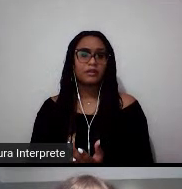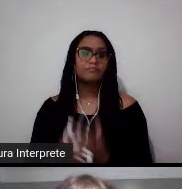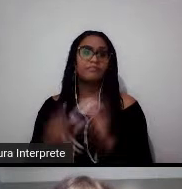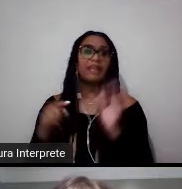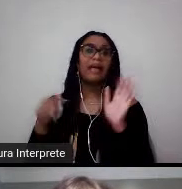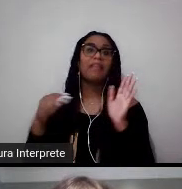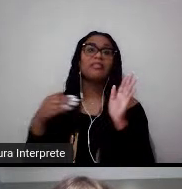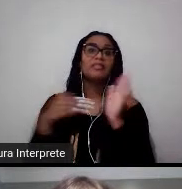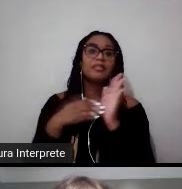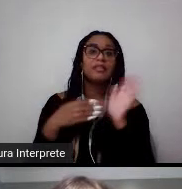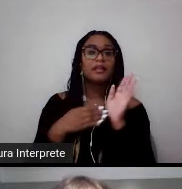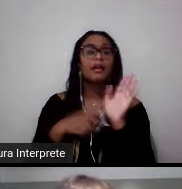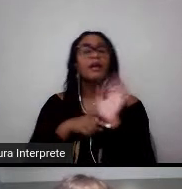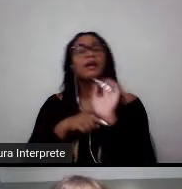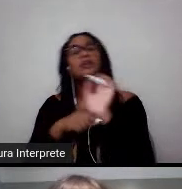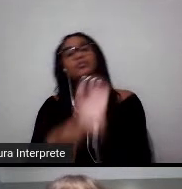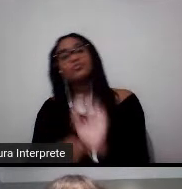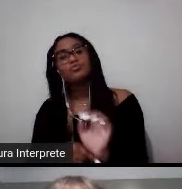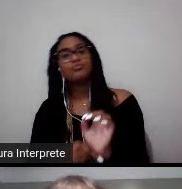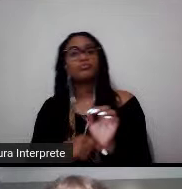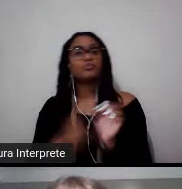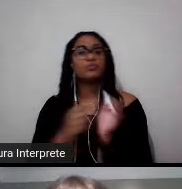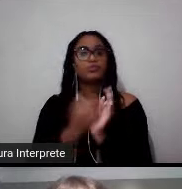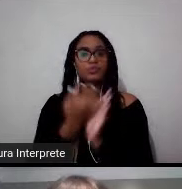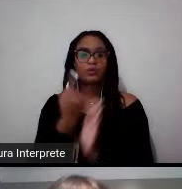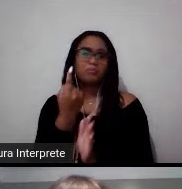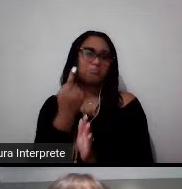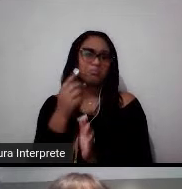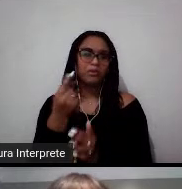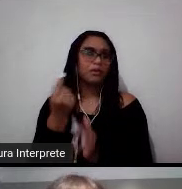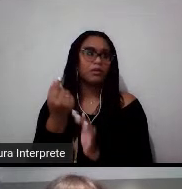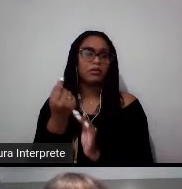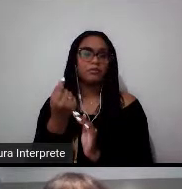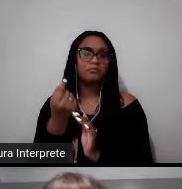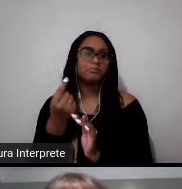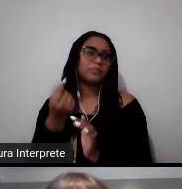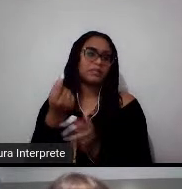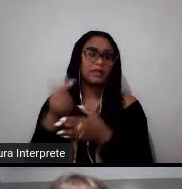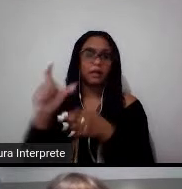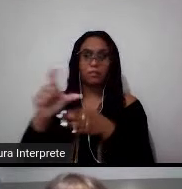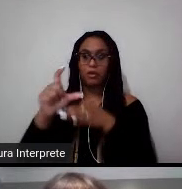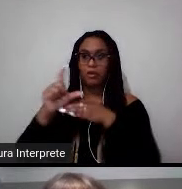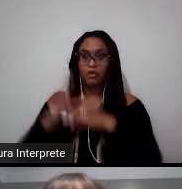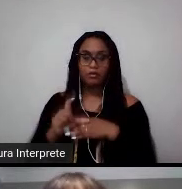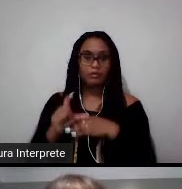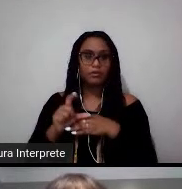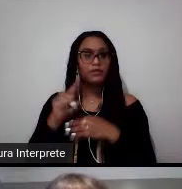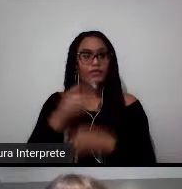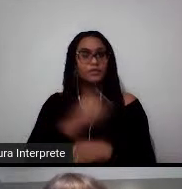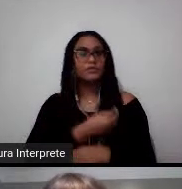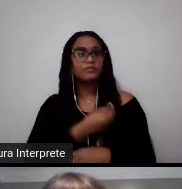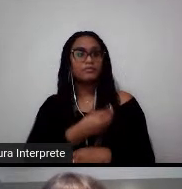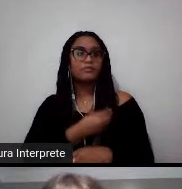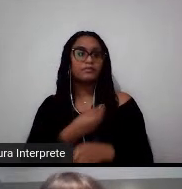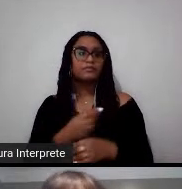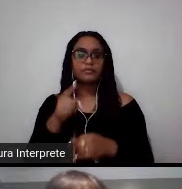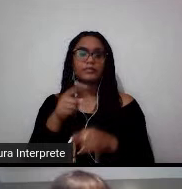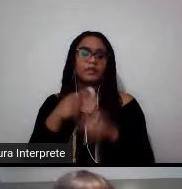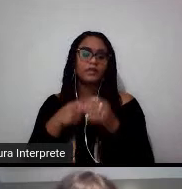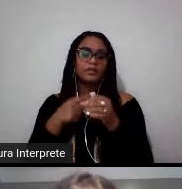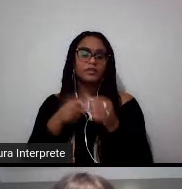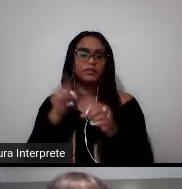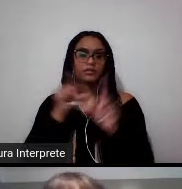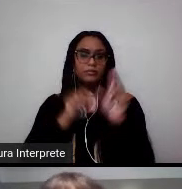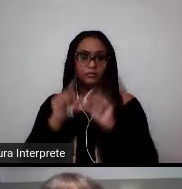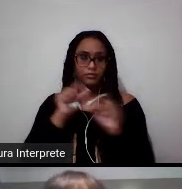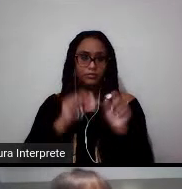de custo, basicamente um salário que você vai receber mensalmente para você poder viver na cidade que você escolheu, para